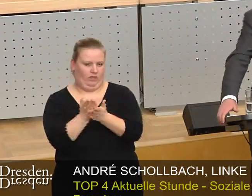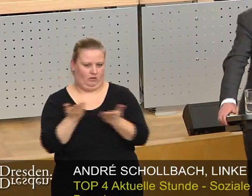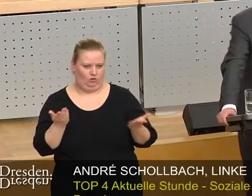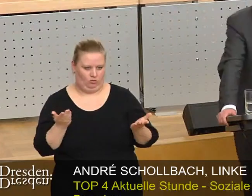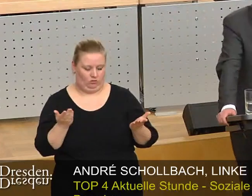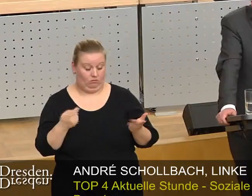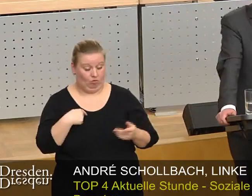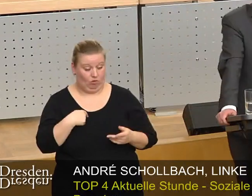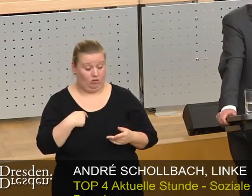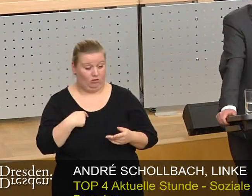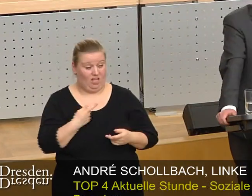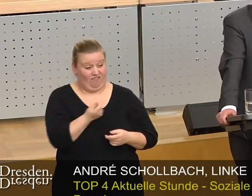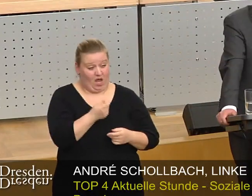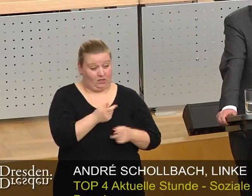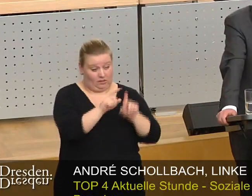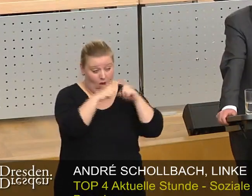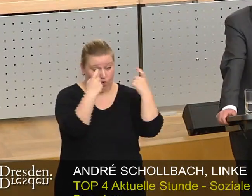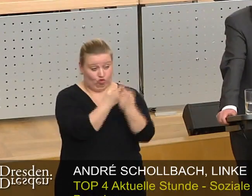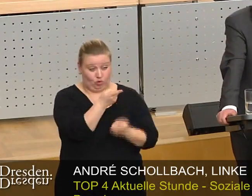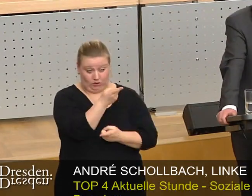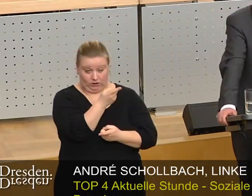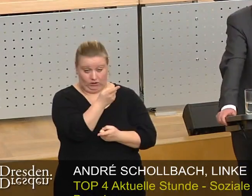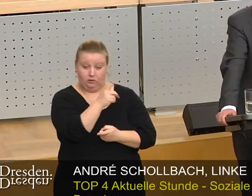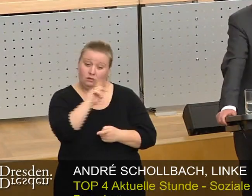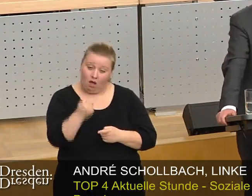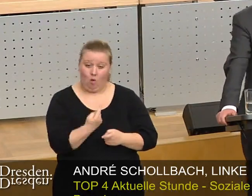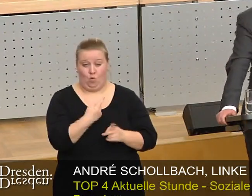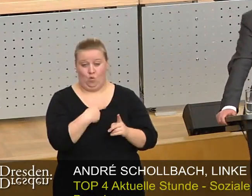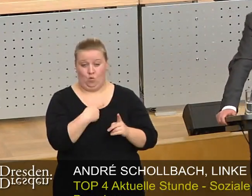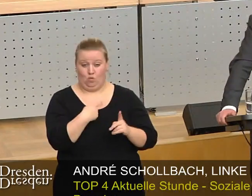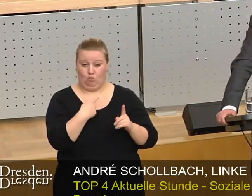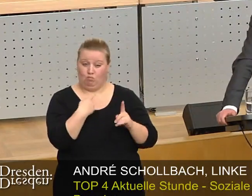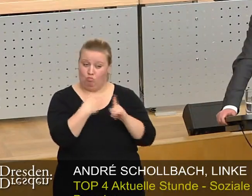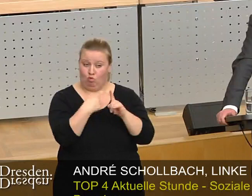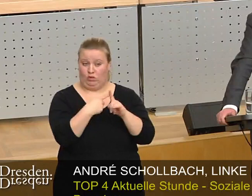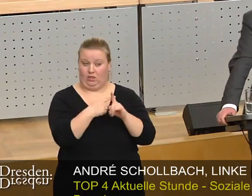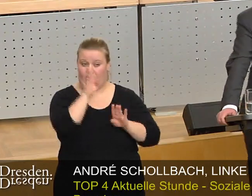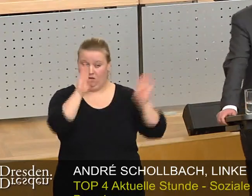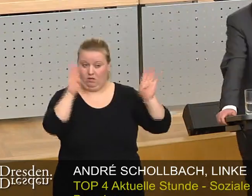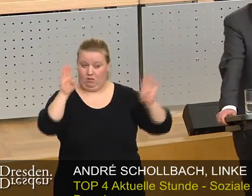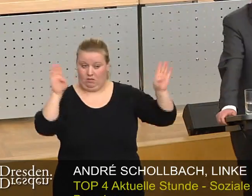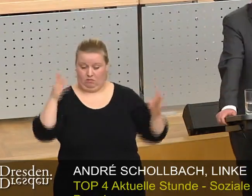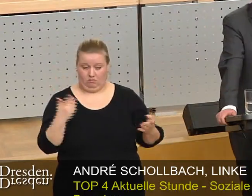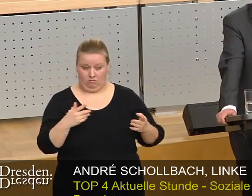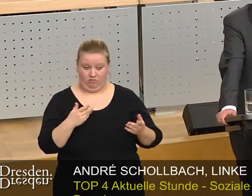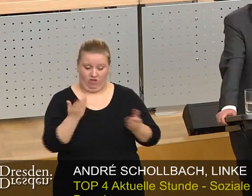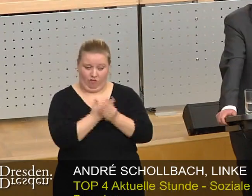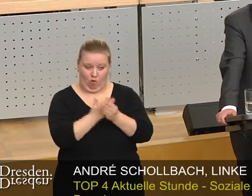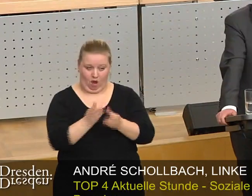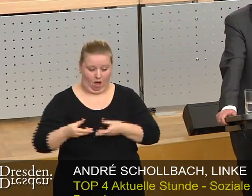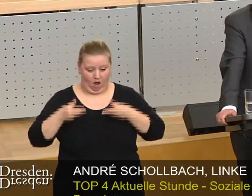federführende Finanzausschuss hat daraufhin ein positives Votum zur Vorlage des